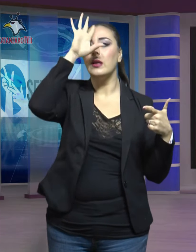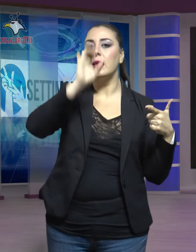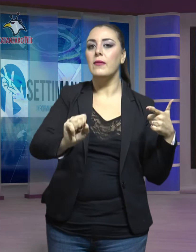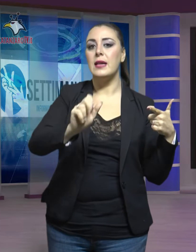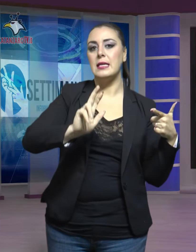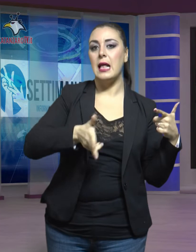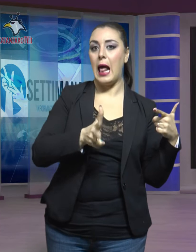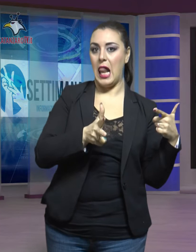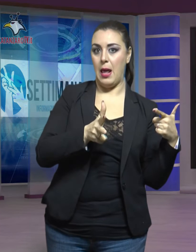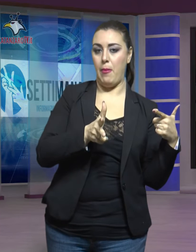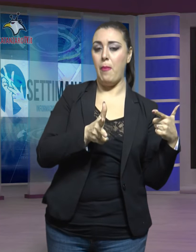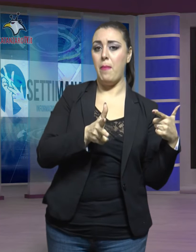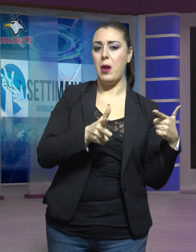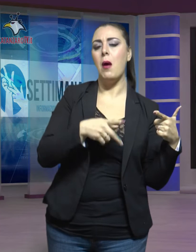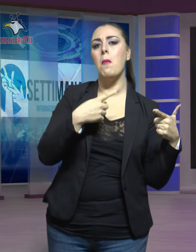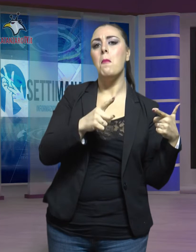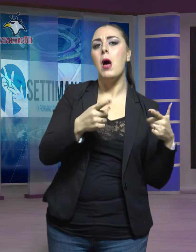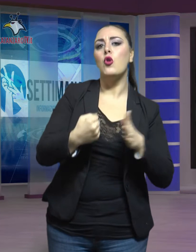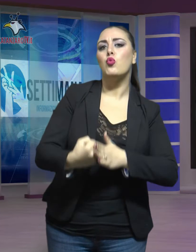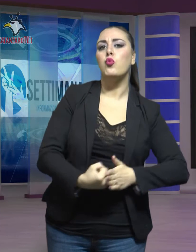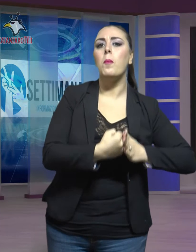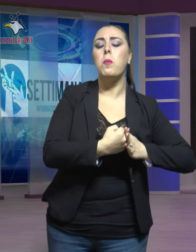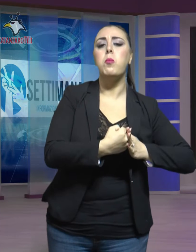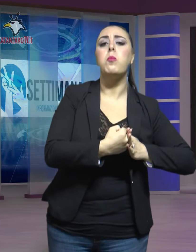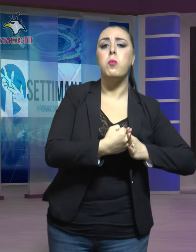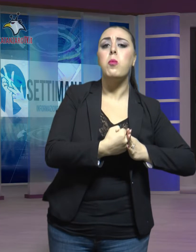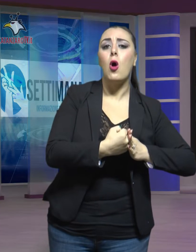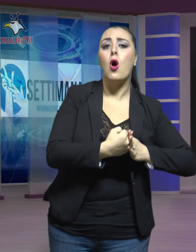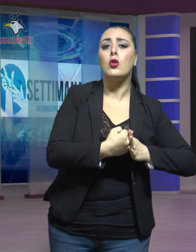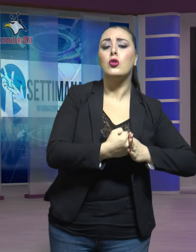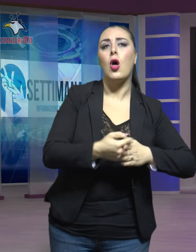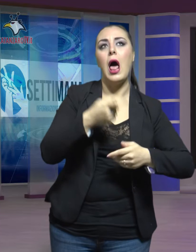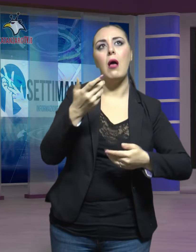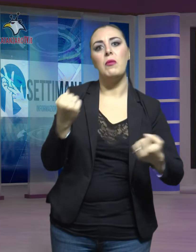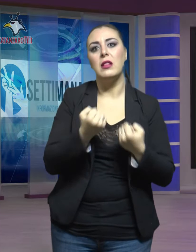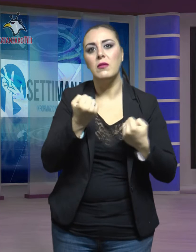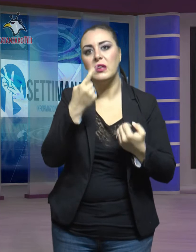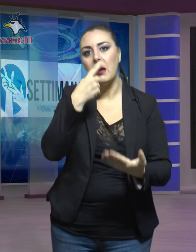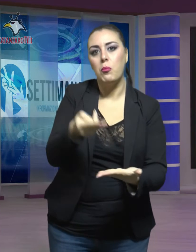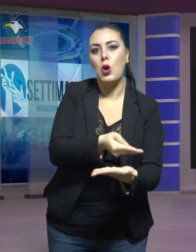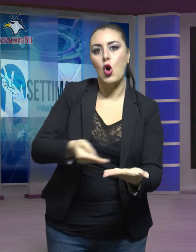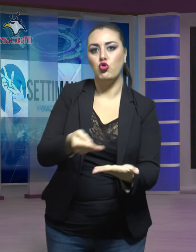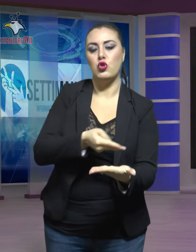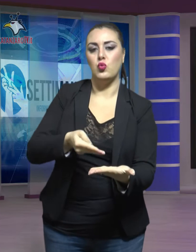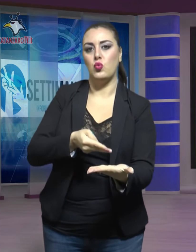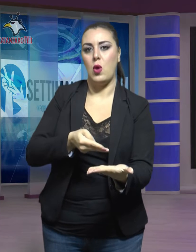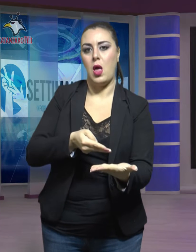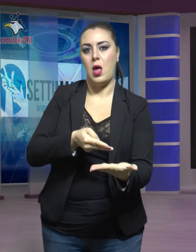Calabria per il supporto ad ulteriori attività progettuali. Secondo quanto